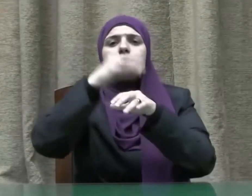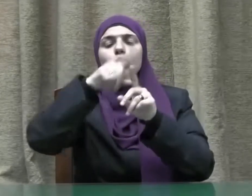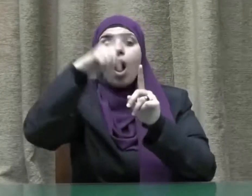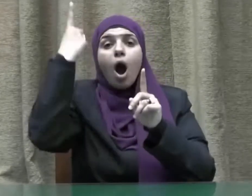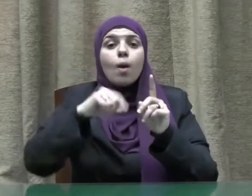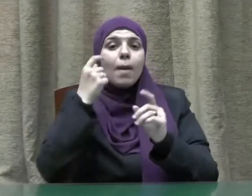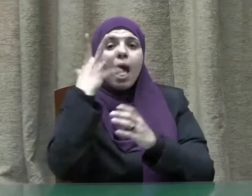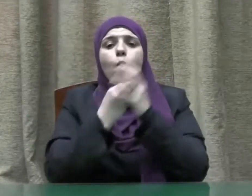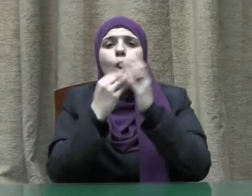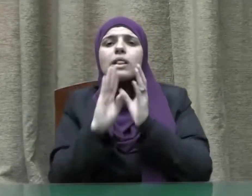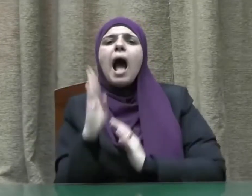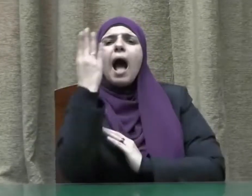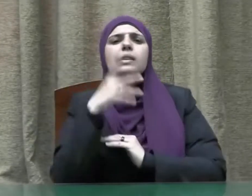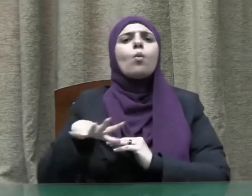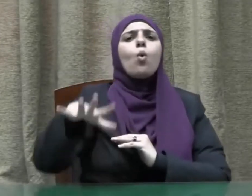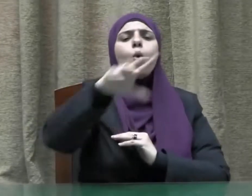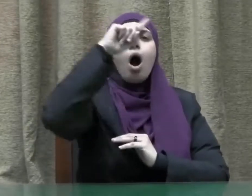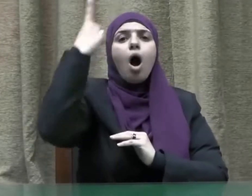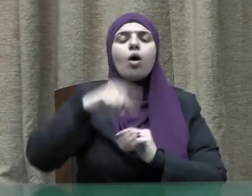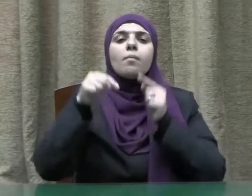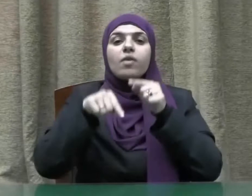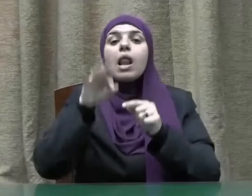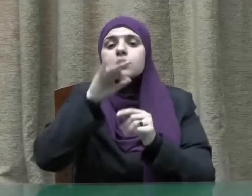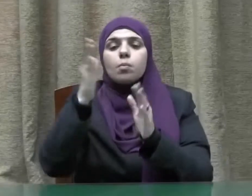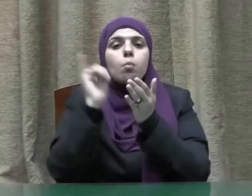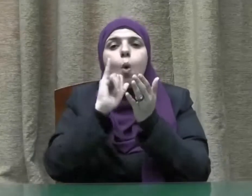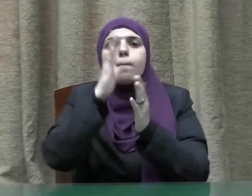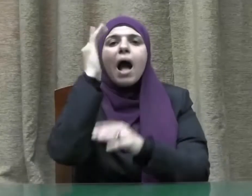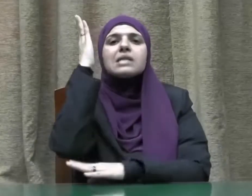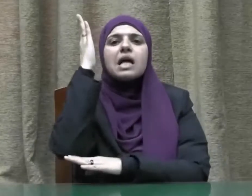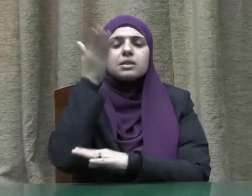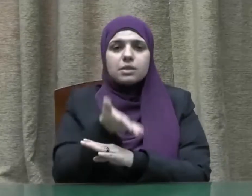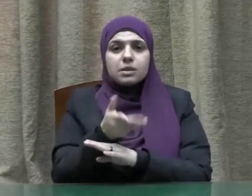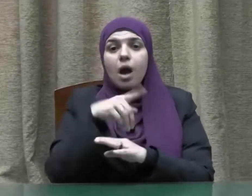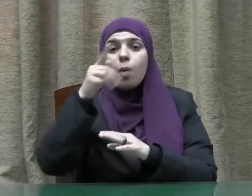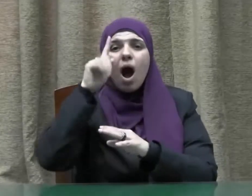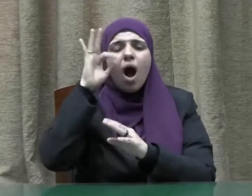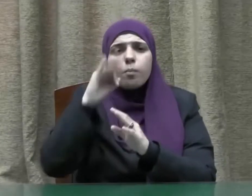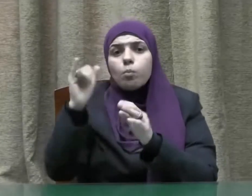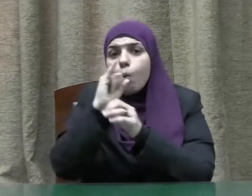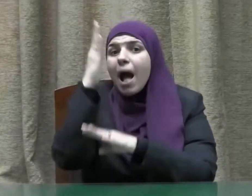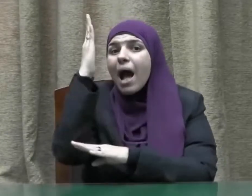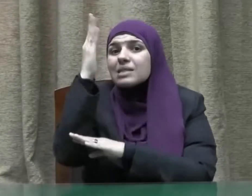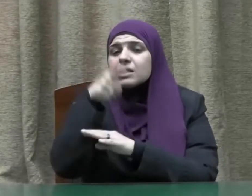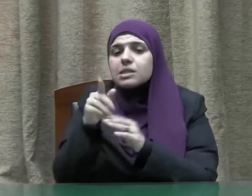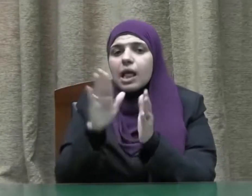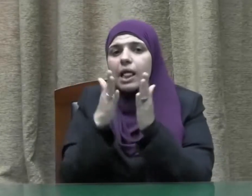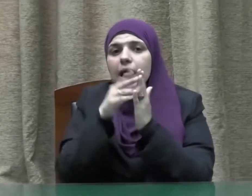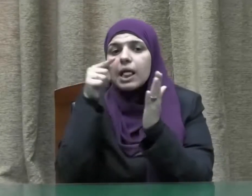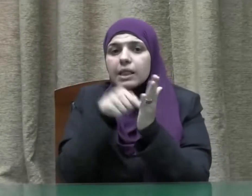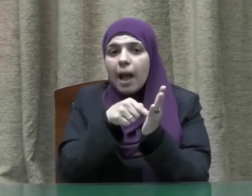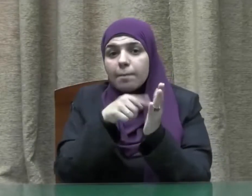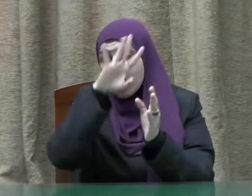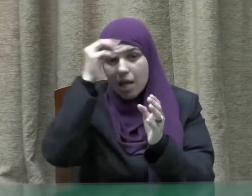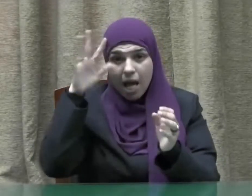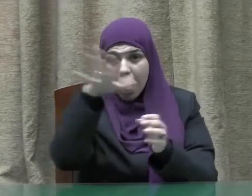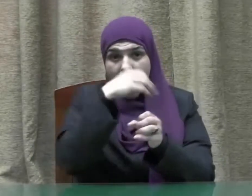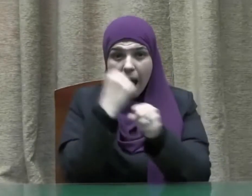على بني آدم جميعا وهن أم الكتاب أي أصله وأساسه من عمل